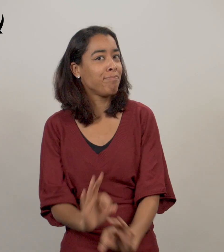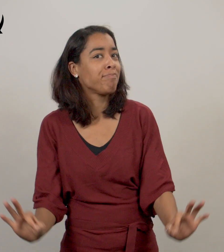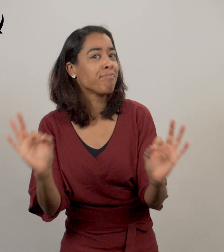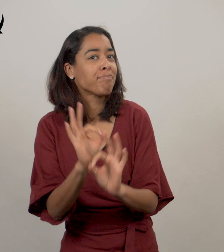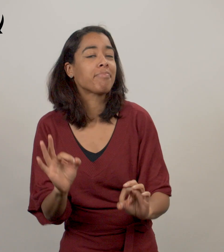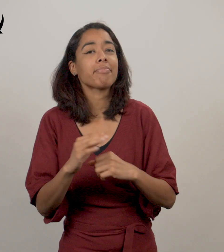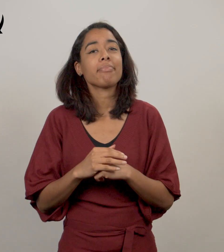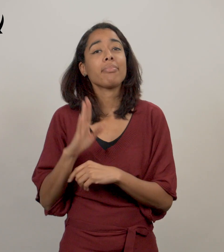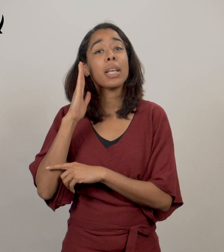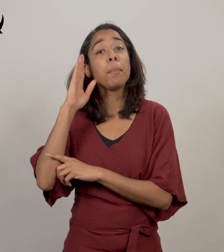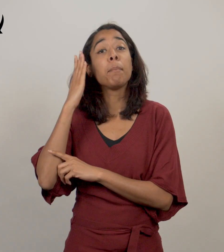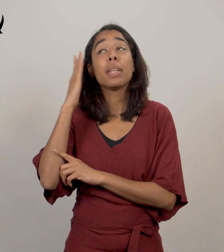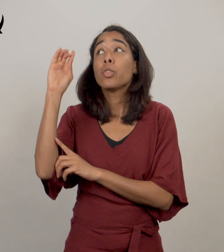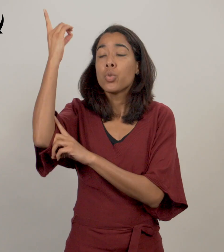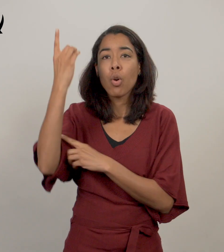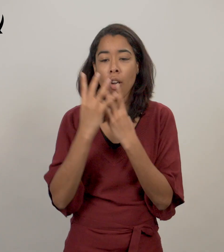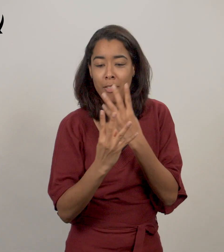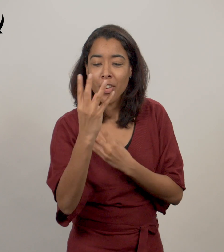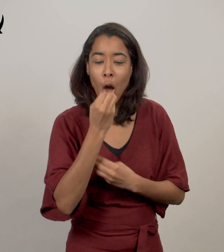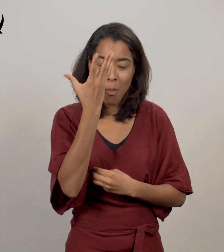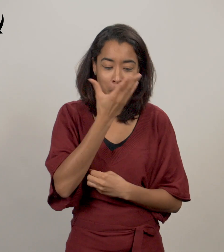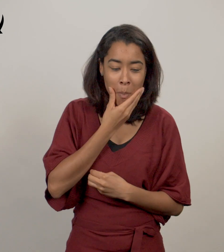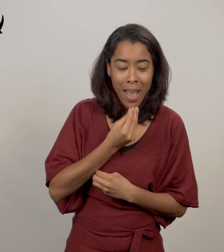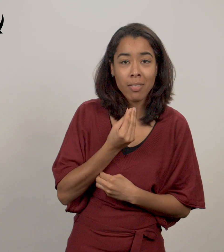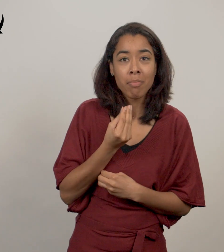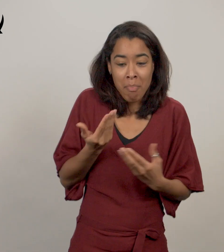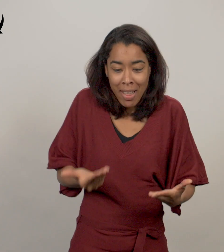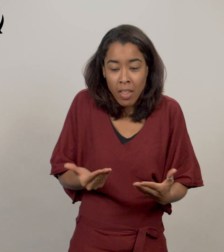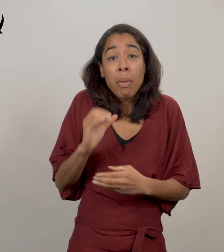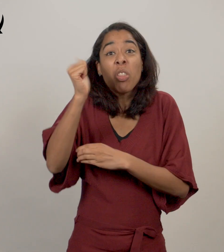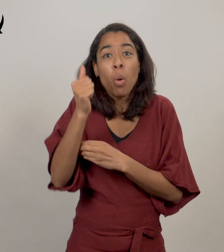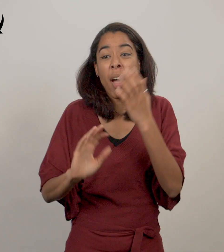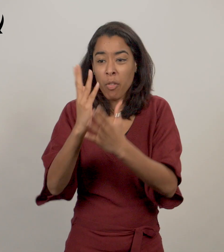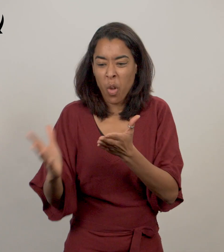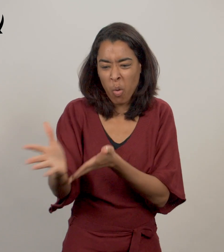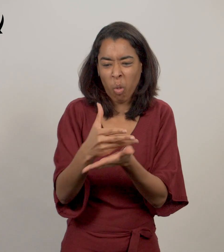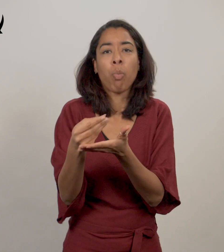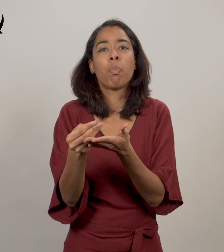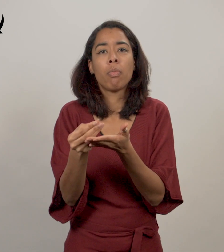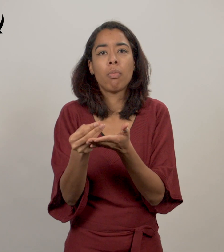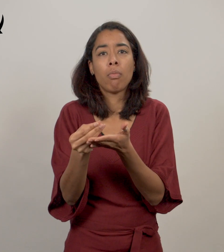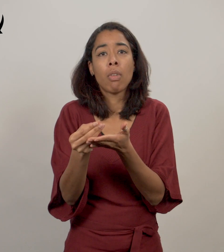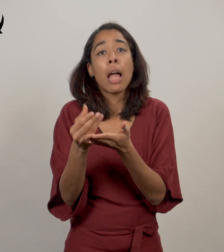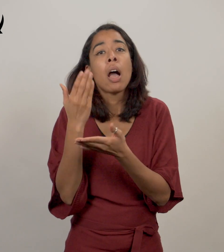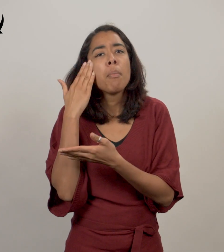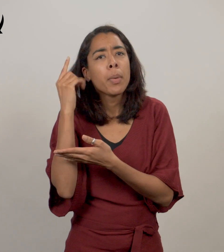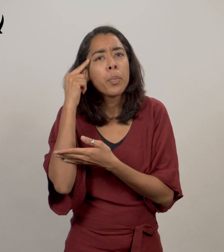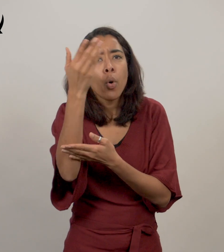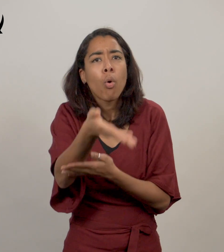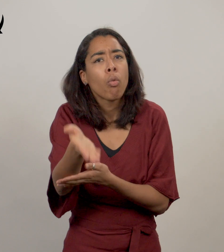habille ainsi l'herbe des champs qui existe aujourd'hui et qui demain sera jetée au feu, ne le fera-t-il pas bien plus volontiers pour